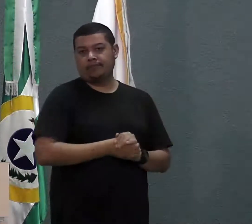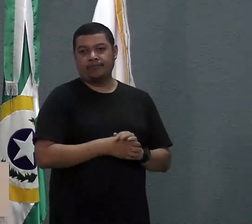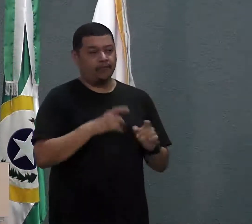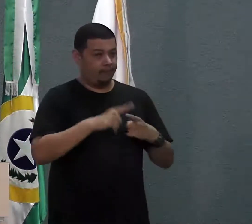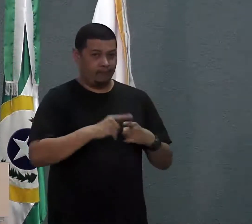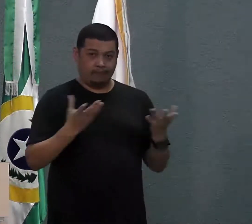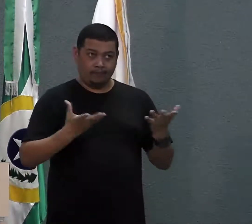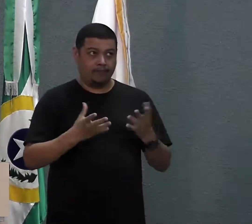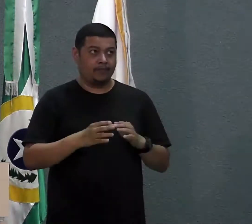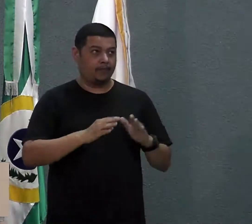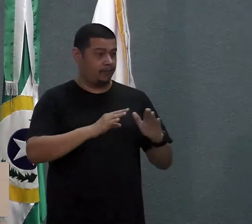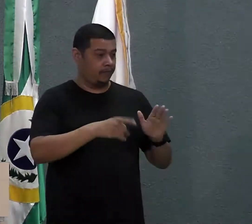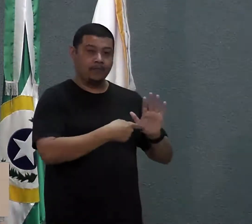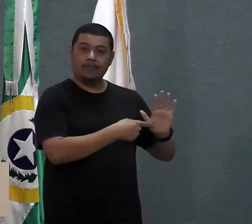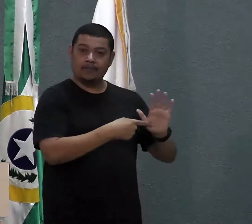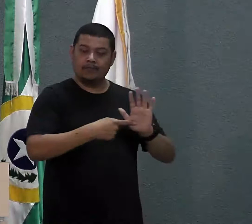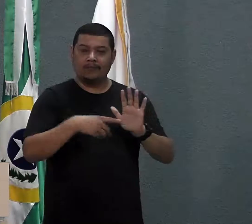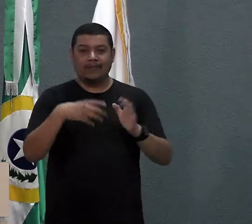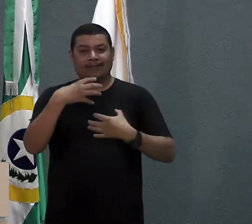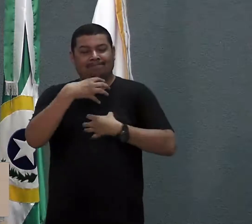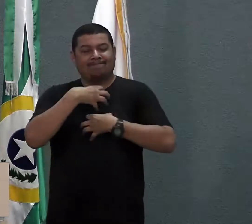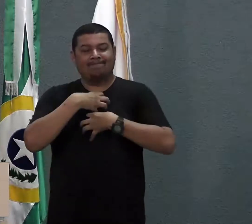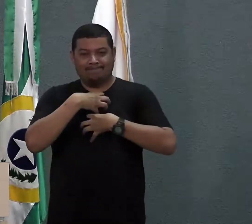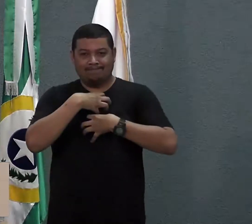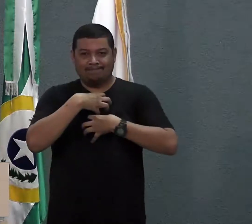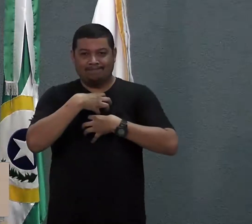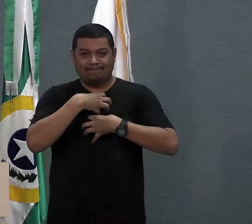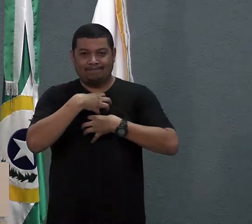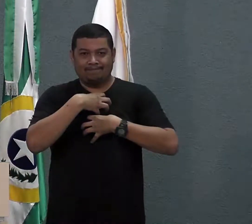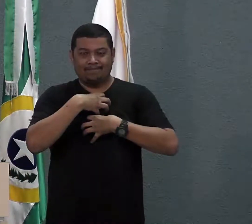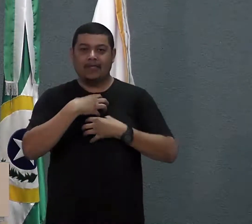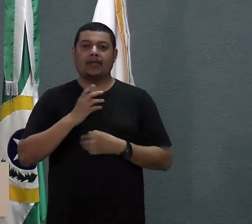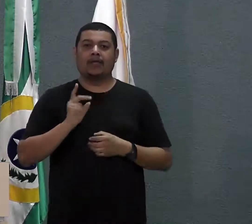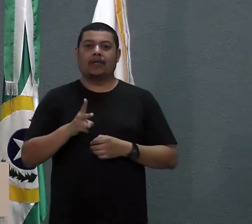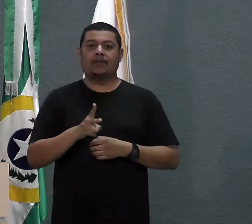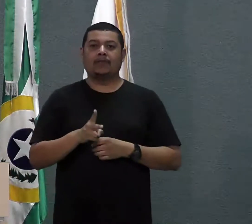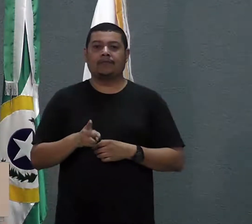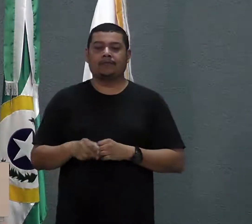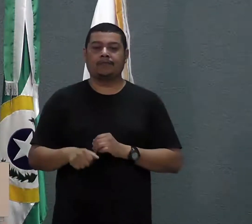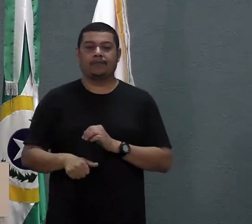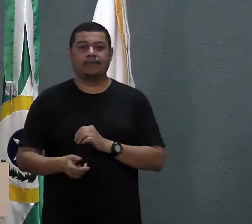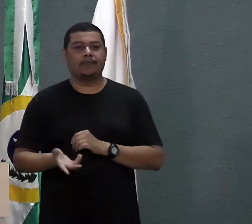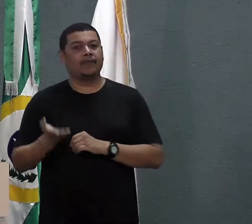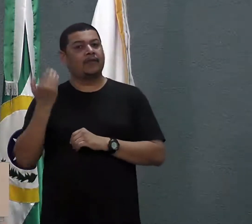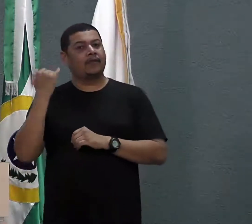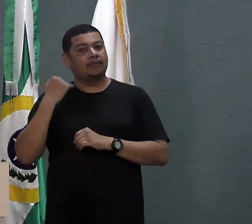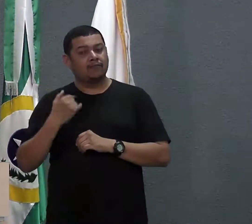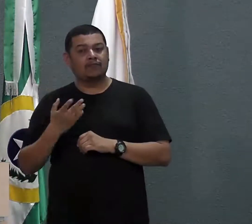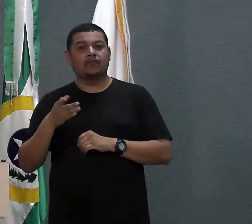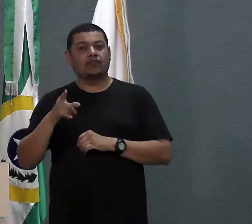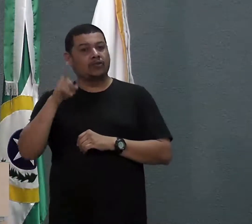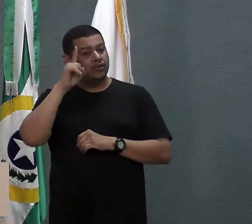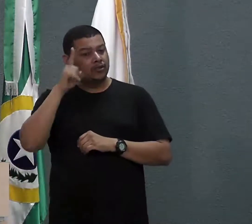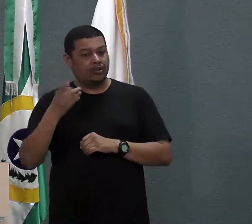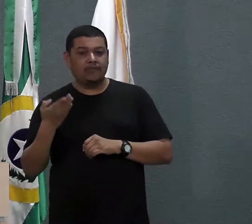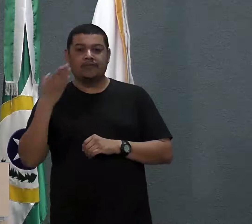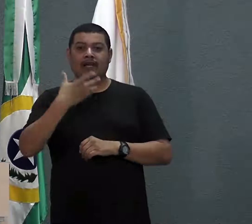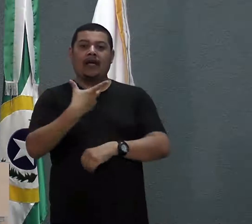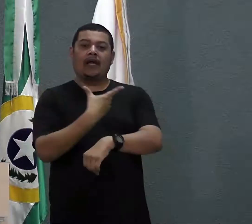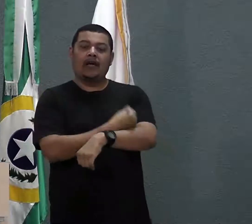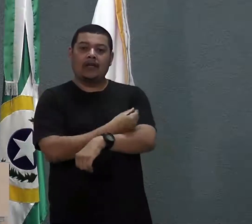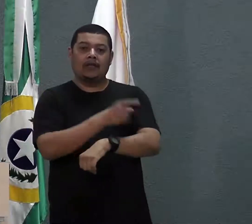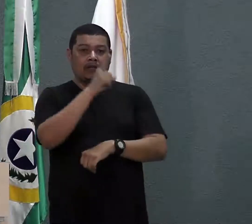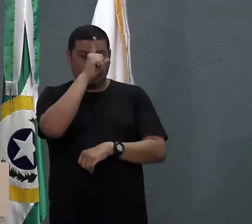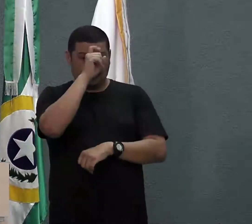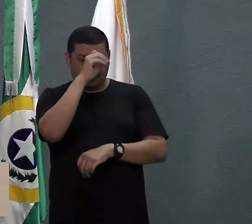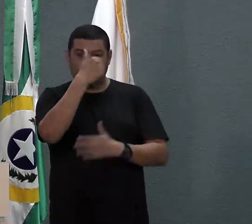eu queria externar aí meus sentimentos também. Acompanhei desde o primeiro dia a internação do professor Alexandre lá